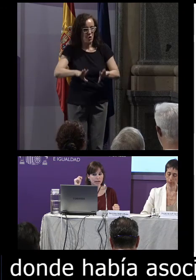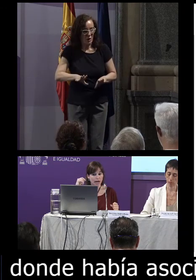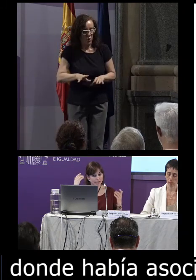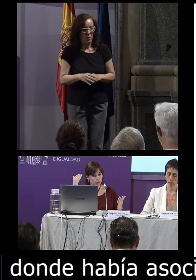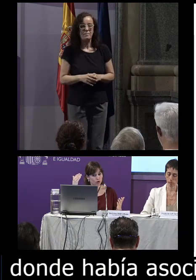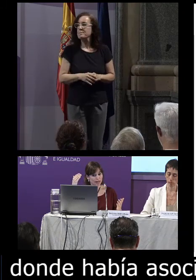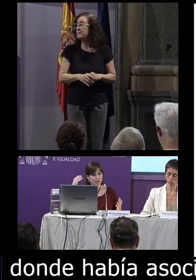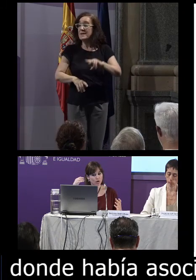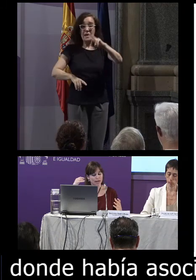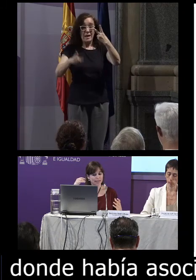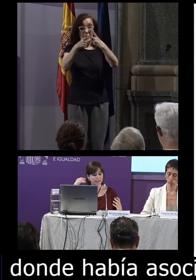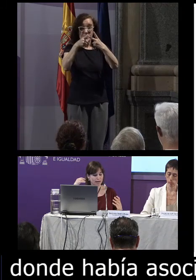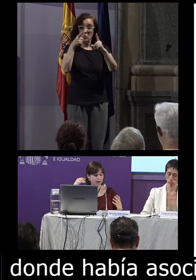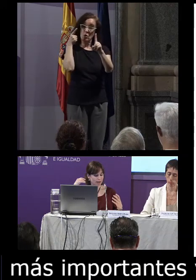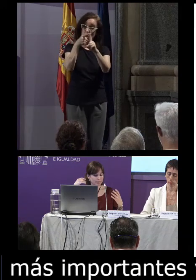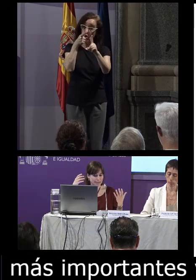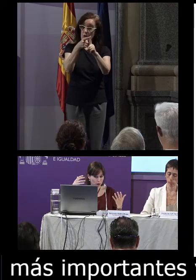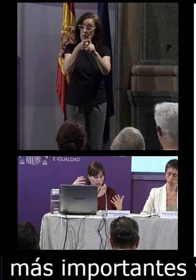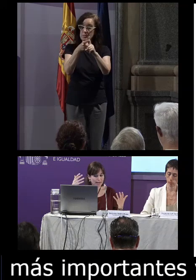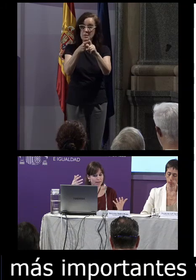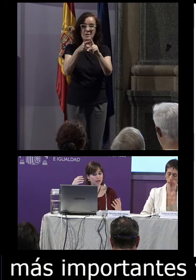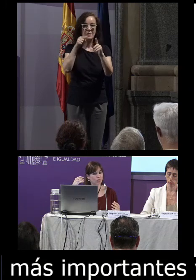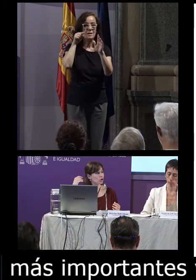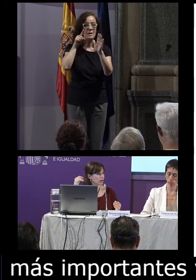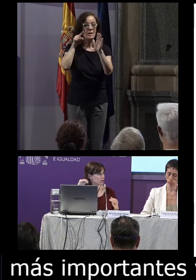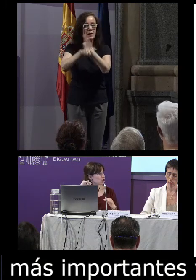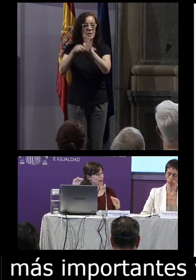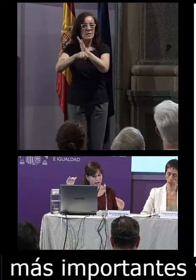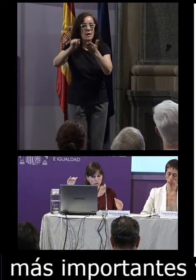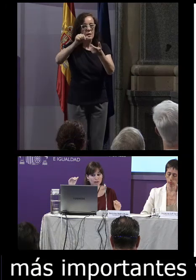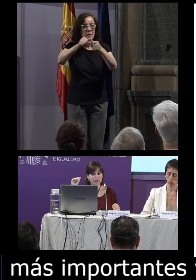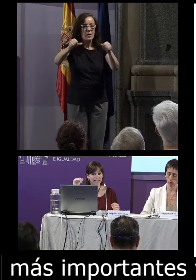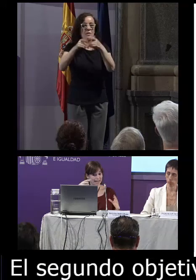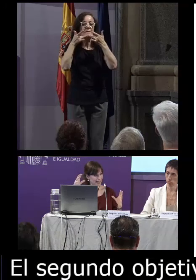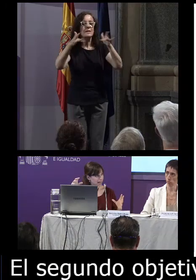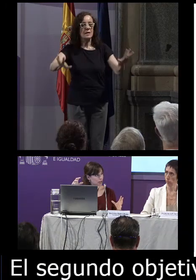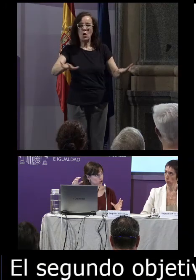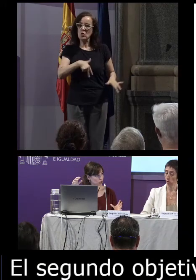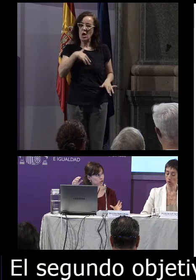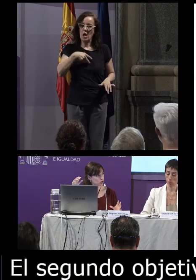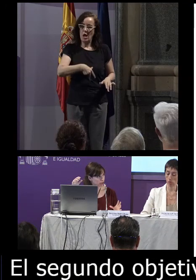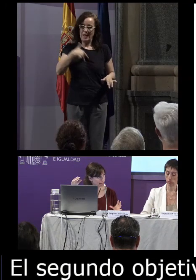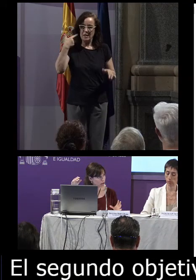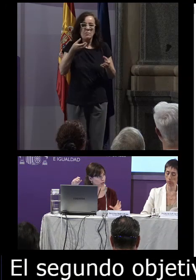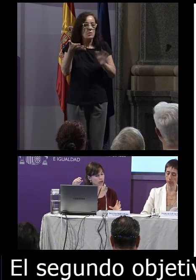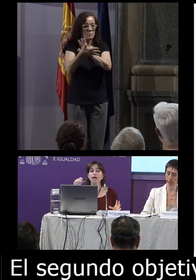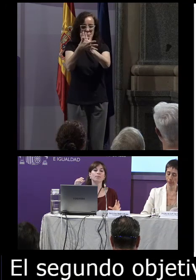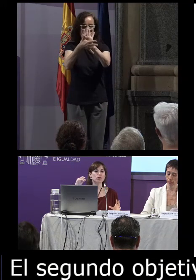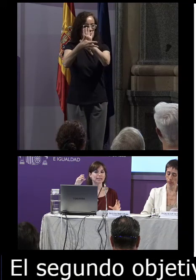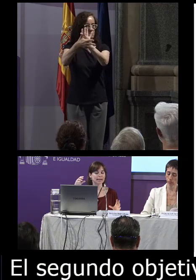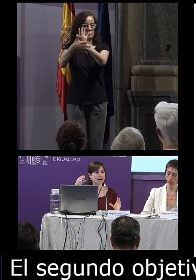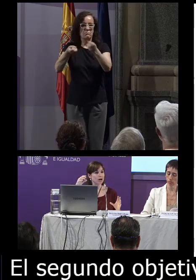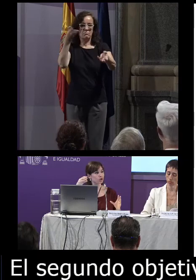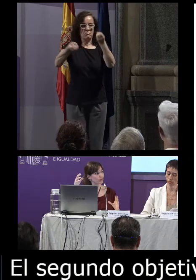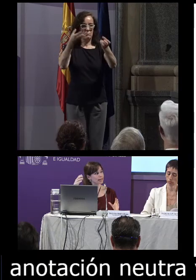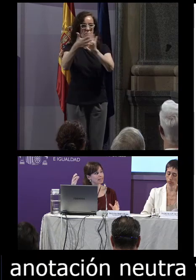el segundo objetivo es desarrollar y hacer una notación neutra y general de los discursos signados pero